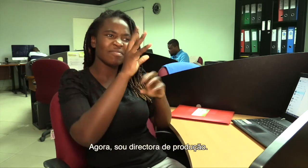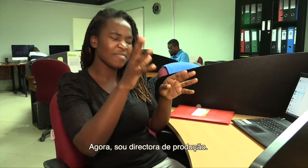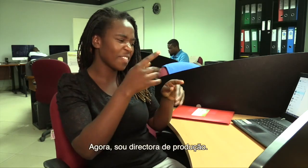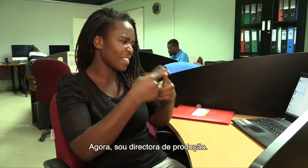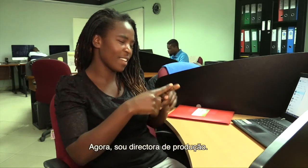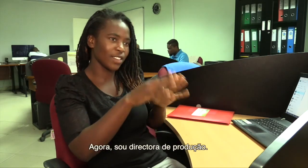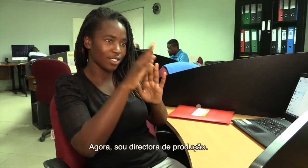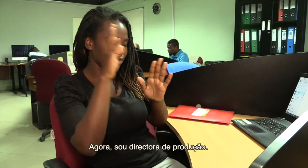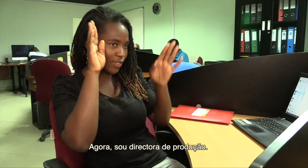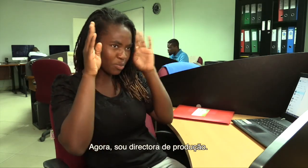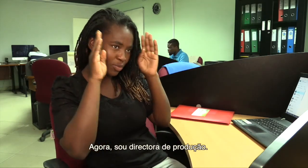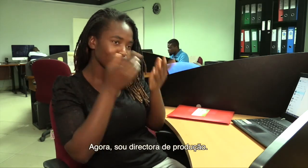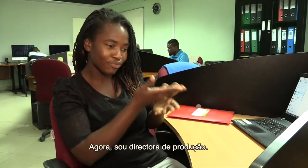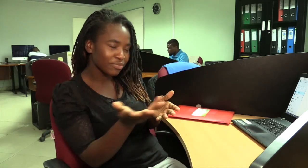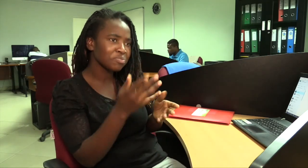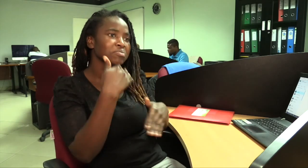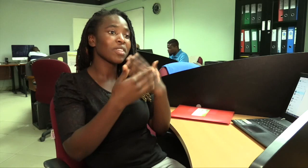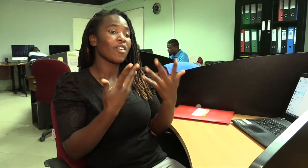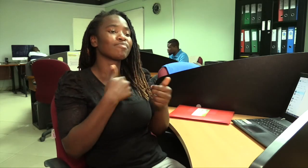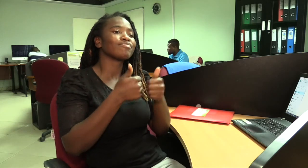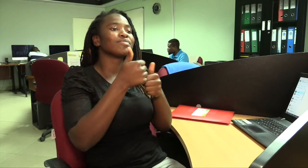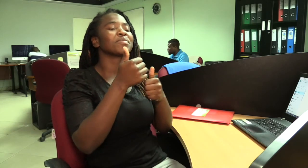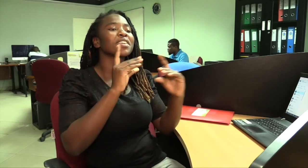agora sou diretora de produção